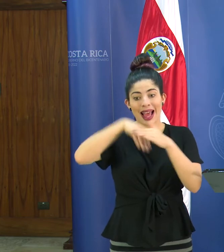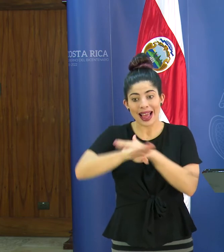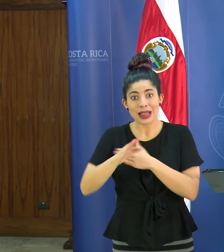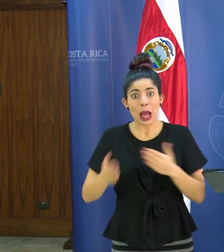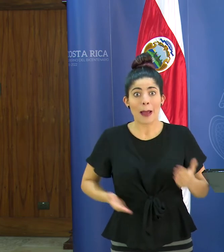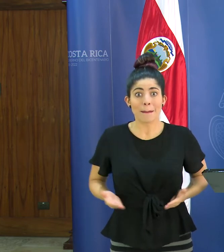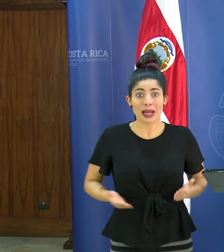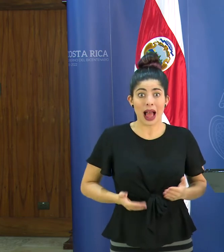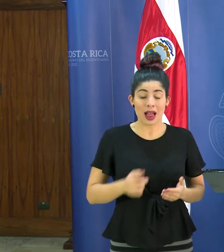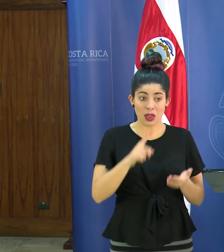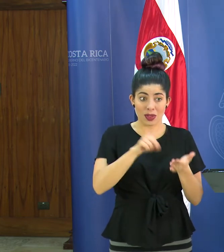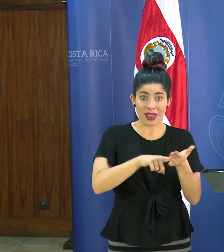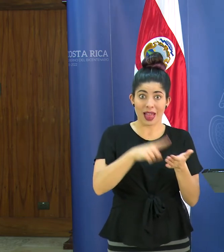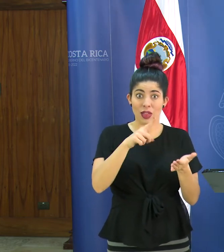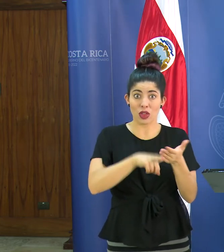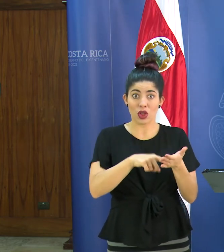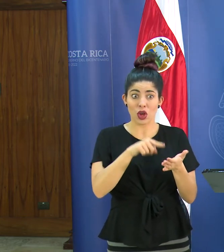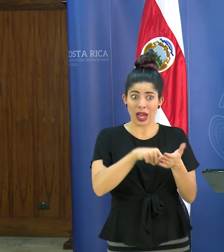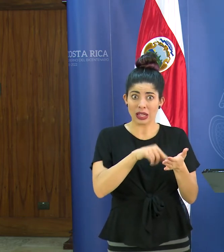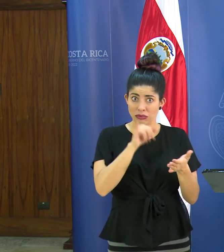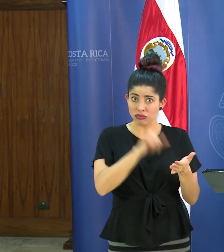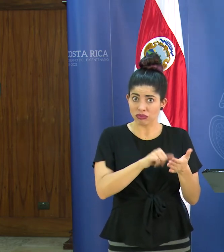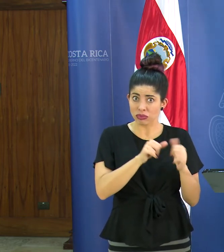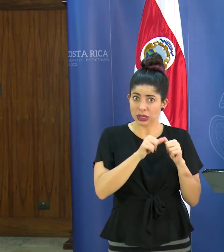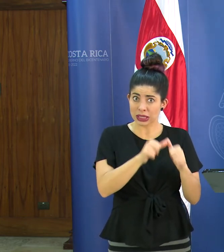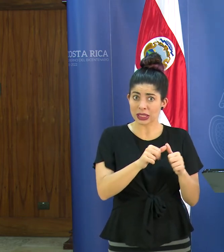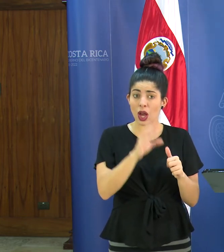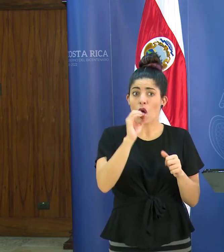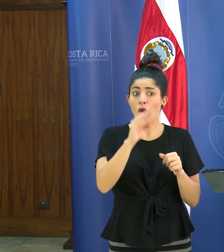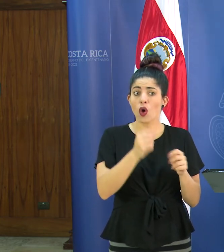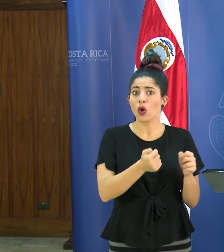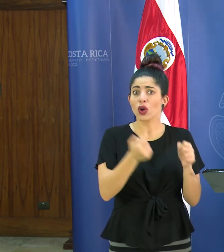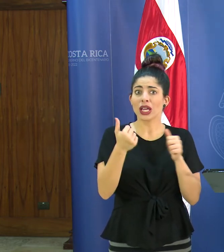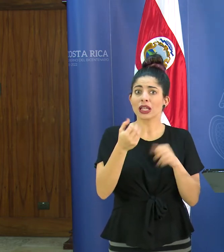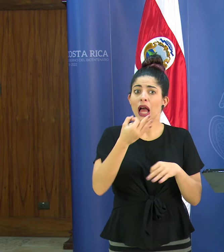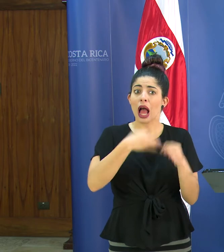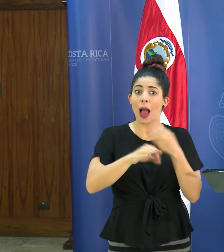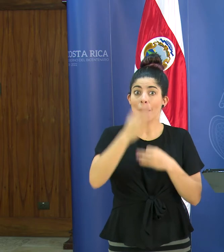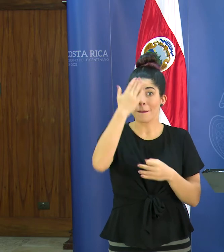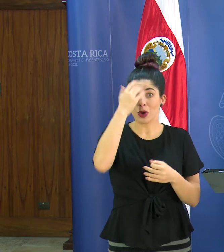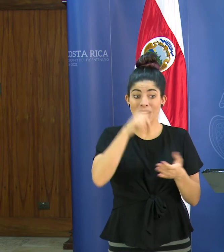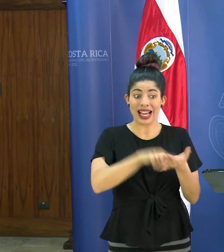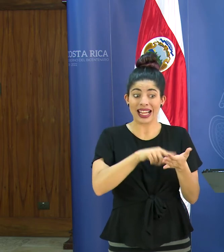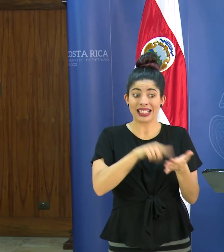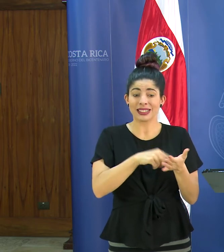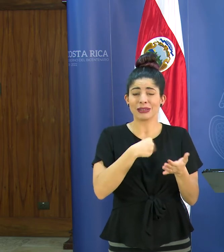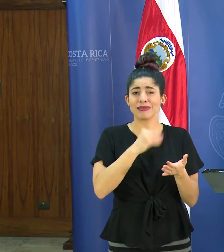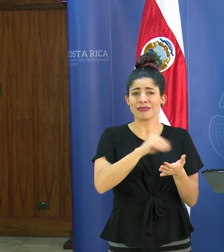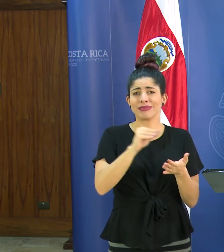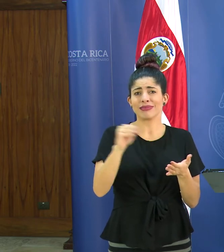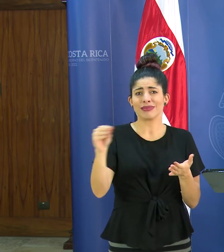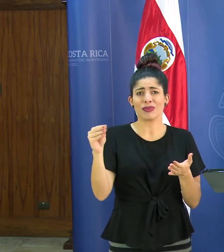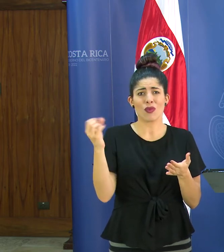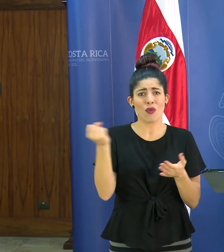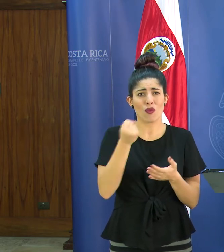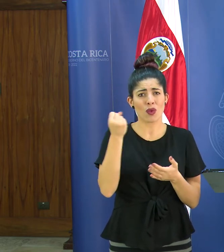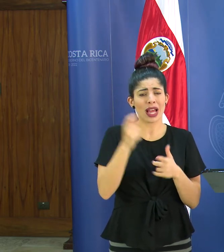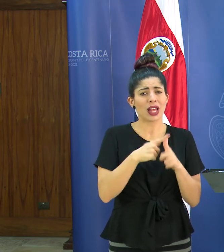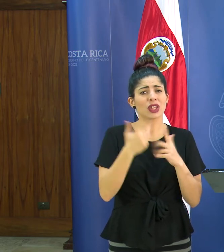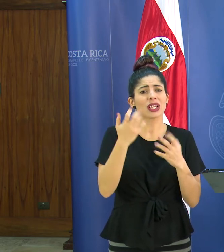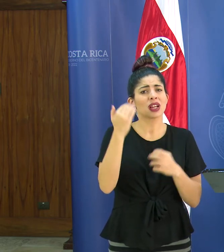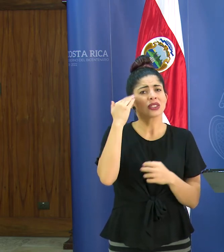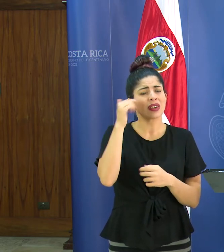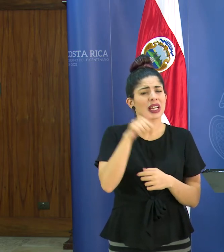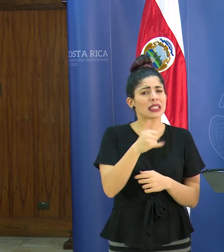empleados eso lo van a mantener o es una solicitud de que de que lo quiten lo sustituyan porque verdaderamente es un poco de contaminación brutal entonces quisiera ver qué